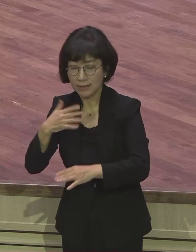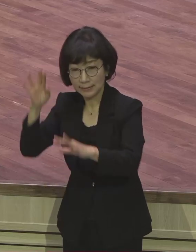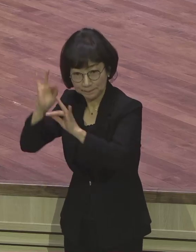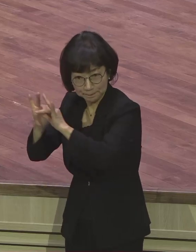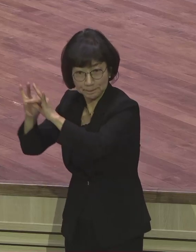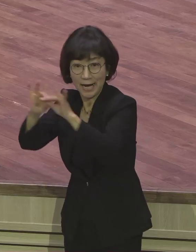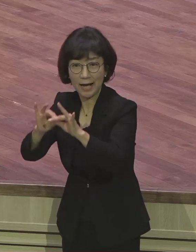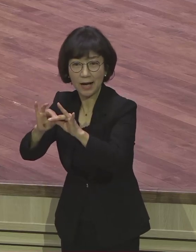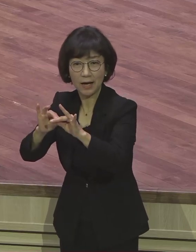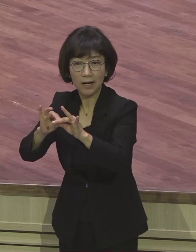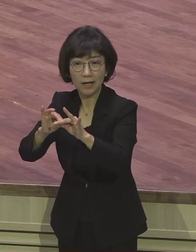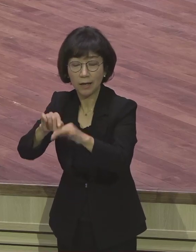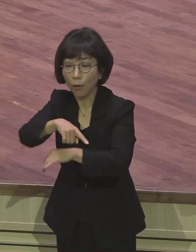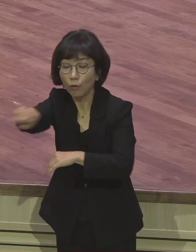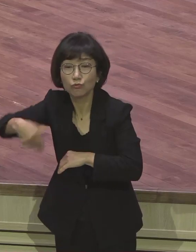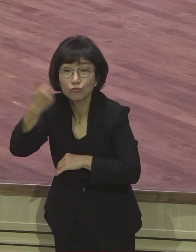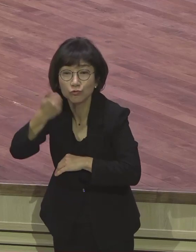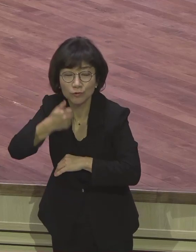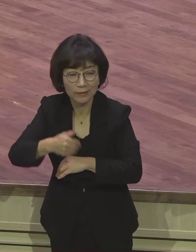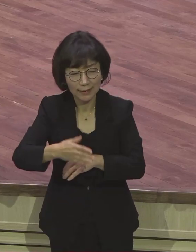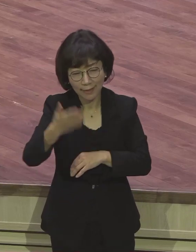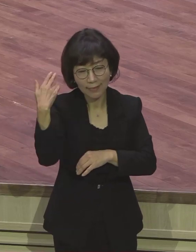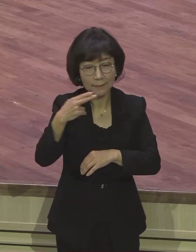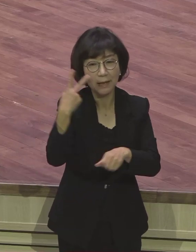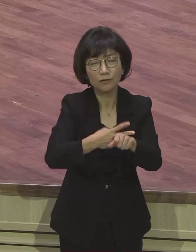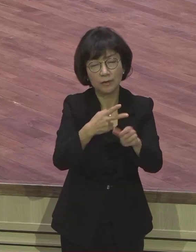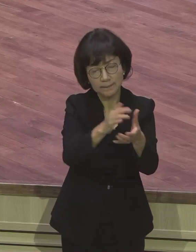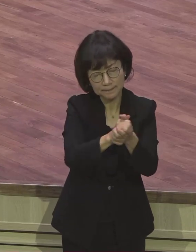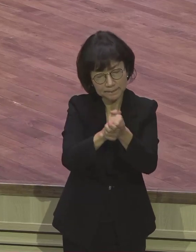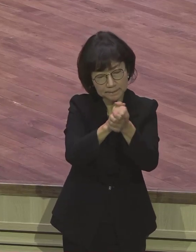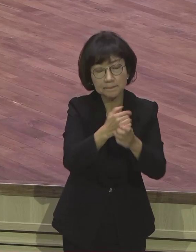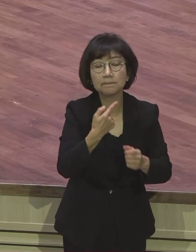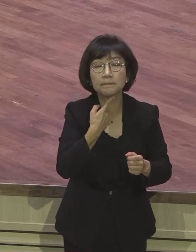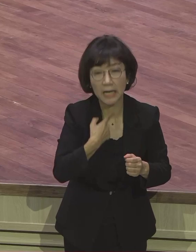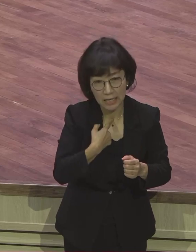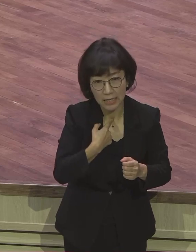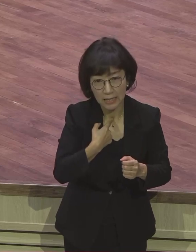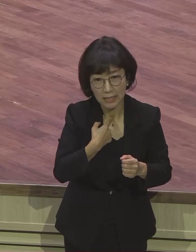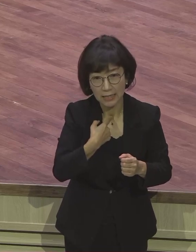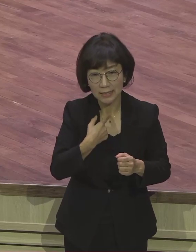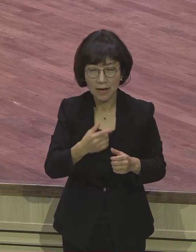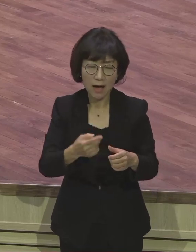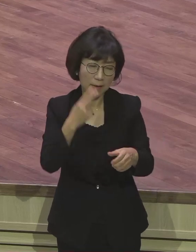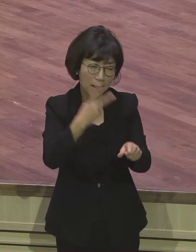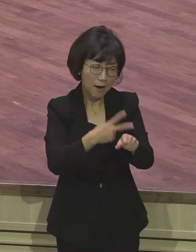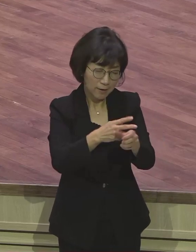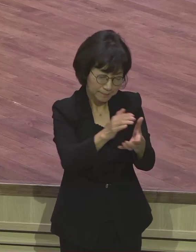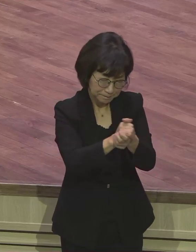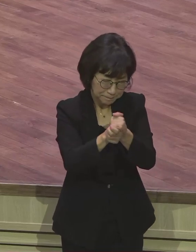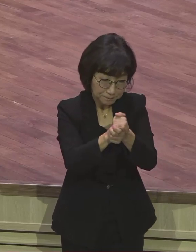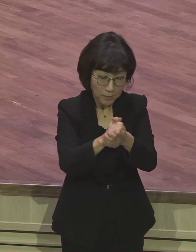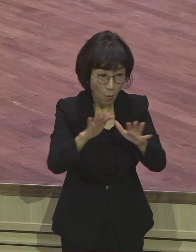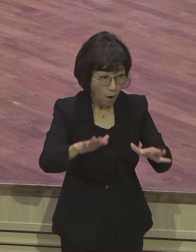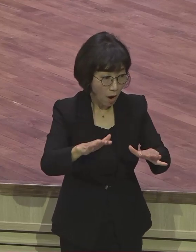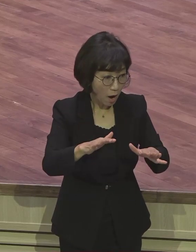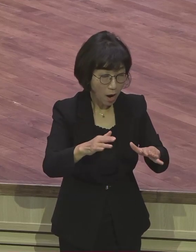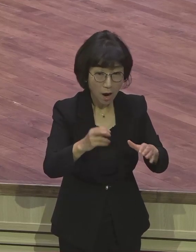바울에 대한 우호적인 관계가 있었던 팀들이에요. 우호적인 관계에 있었던 사람들이 바울만 복음을 증가한 게 아니에요.